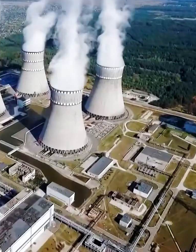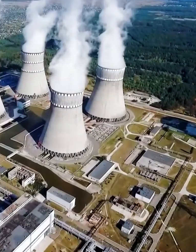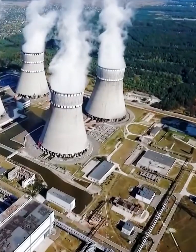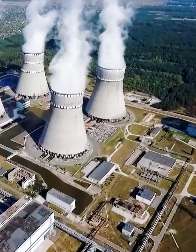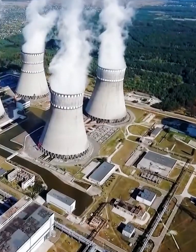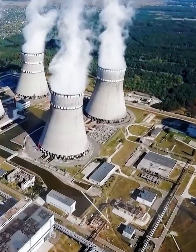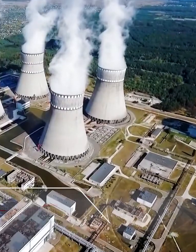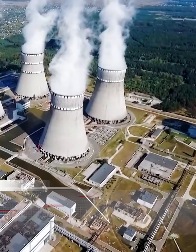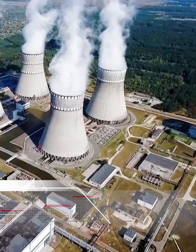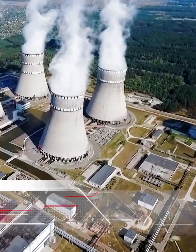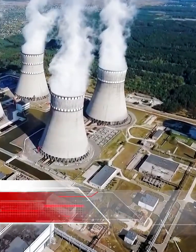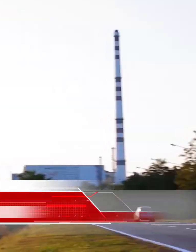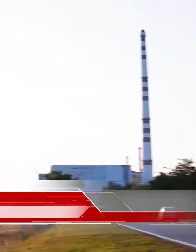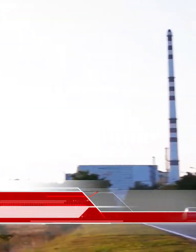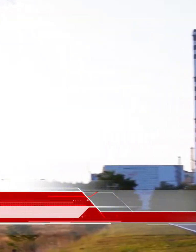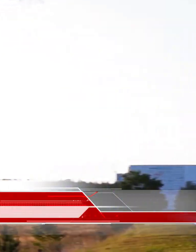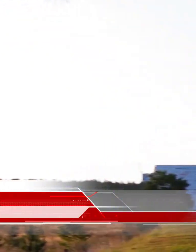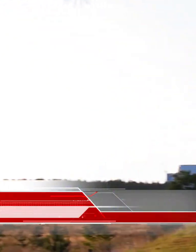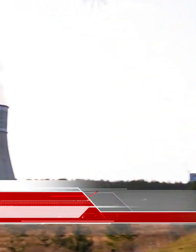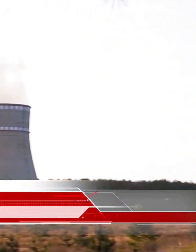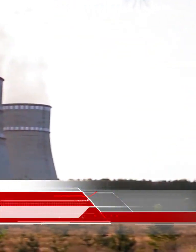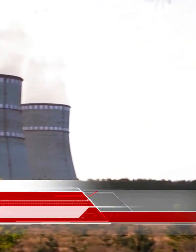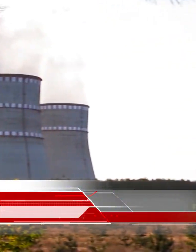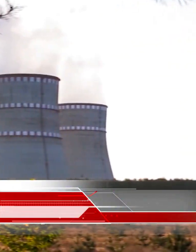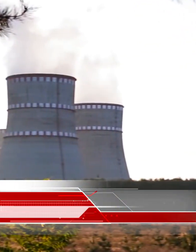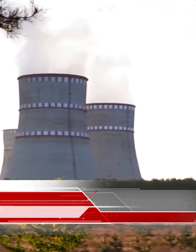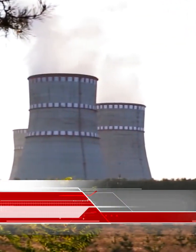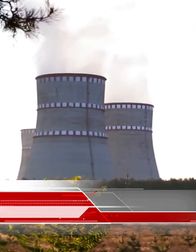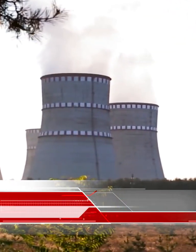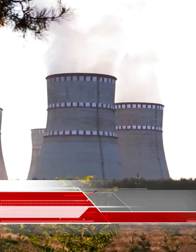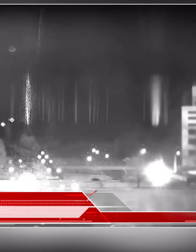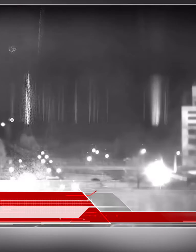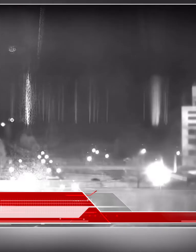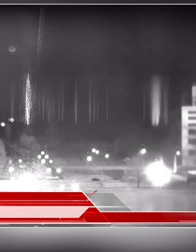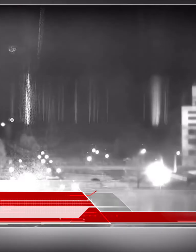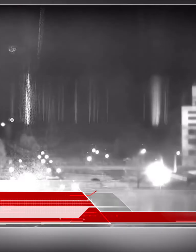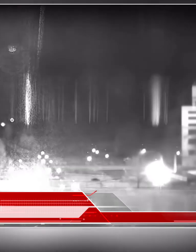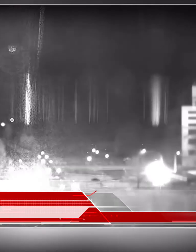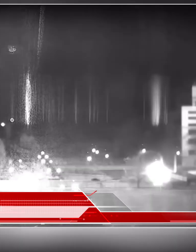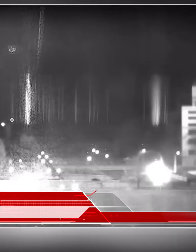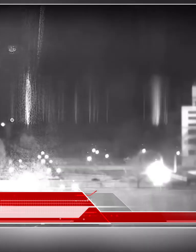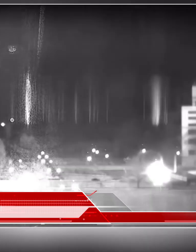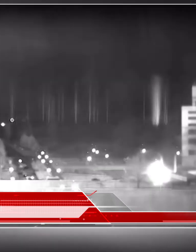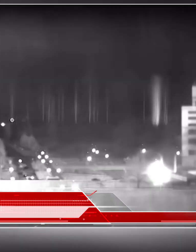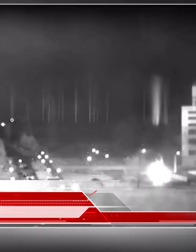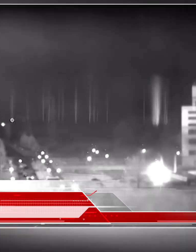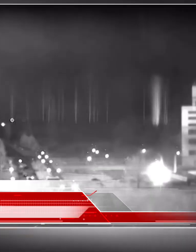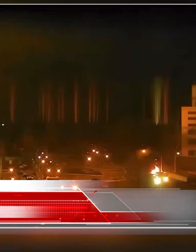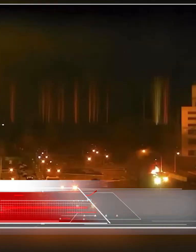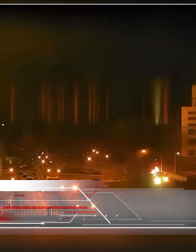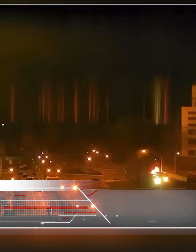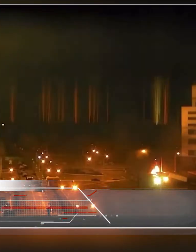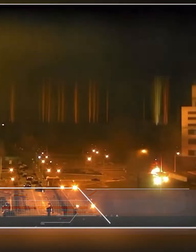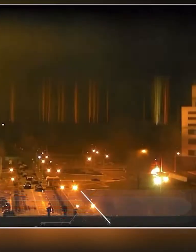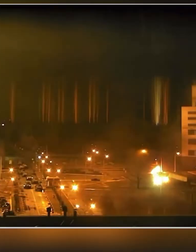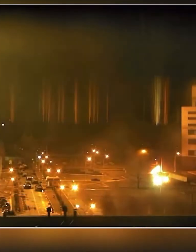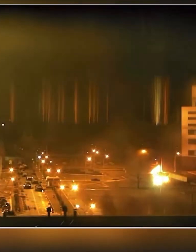Найбільша атомна електростанція в Європі – Запорізька АЕС після важких боїв на вулицях міста Енергодара була